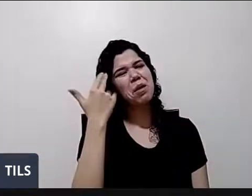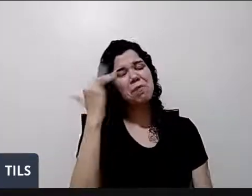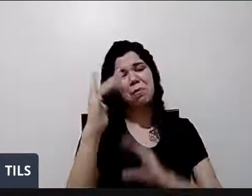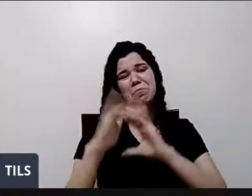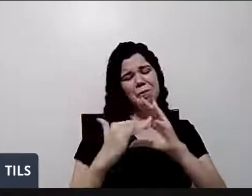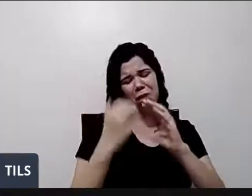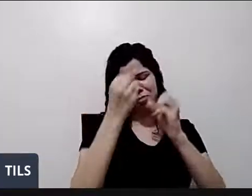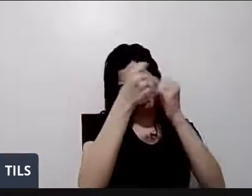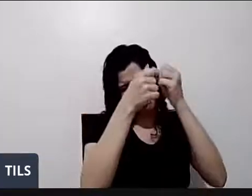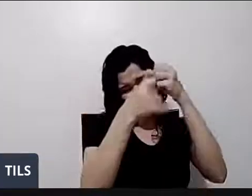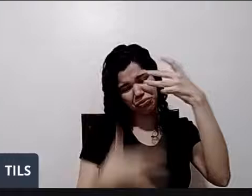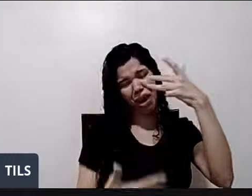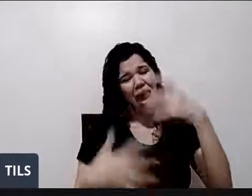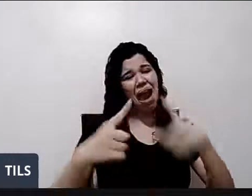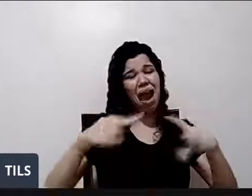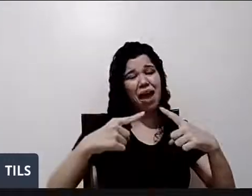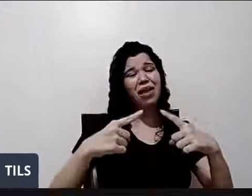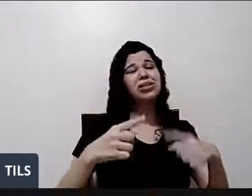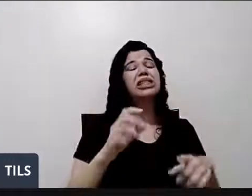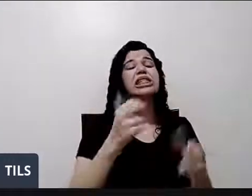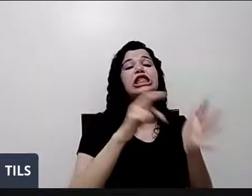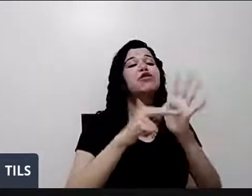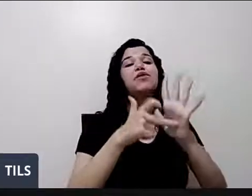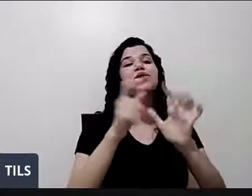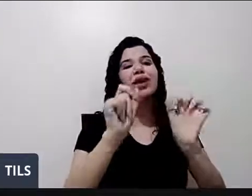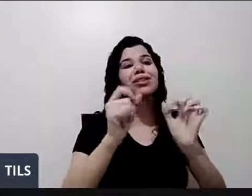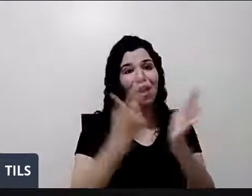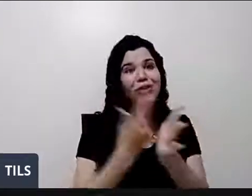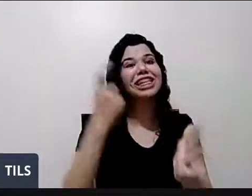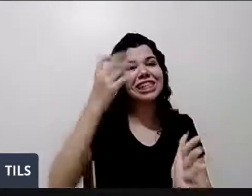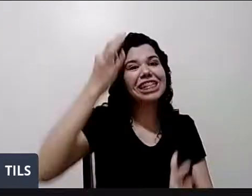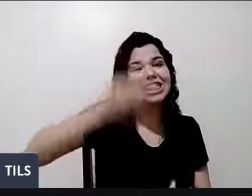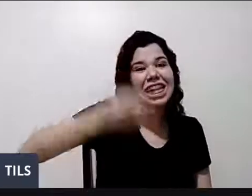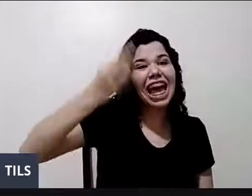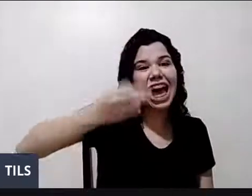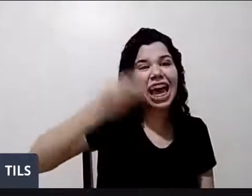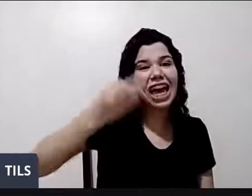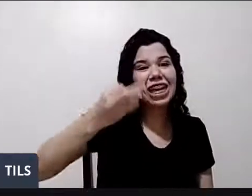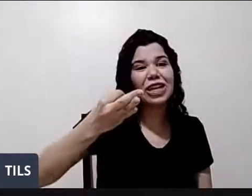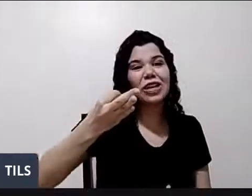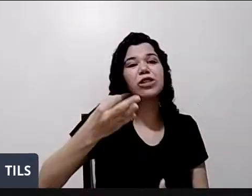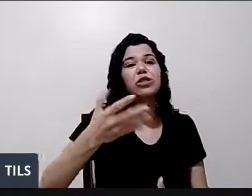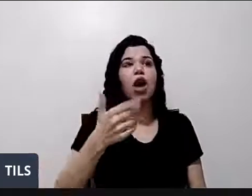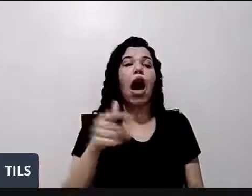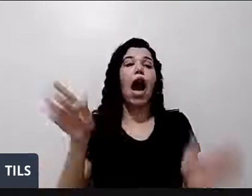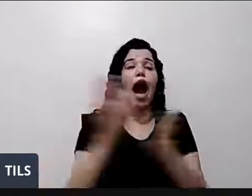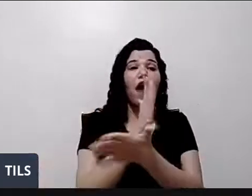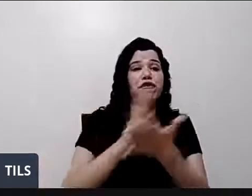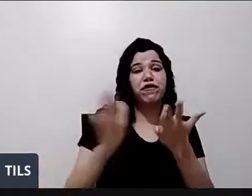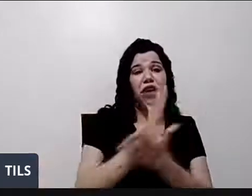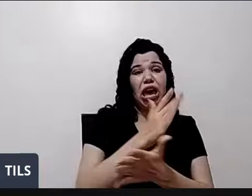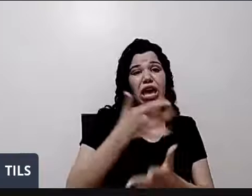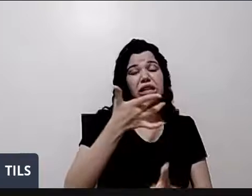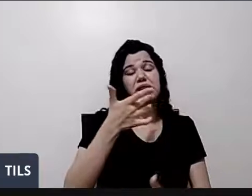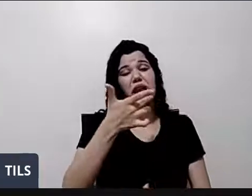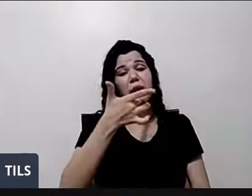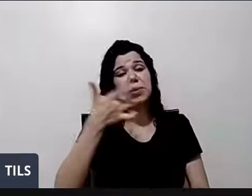que está funcionando. É ter gente jogando contra, dizendo que devia ser melhor. Isso, aquilo, aquilo, outro, poderia ser melhor. Tem a